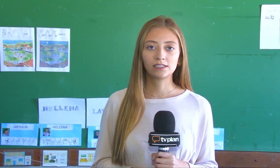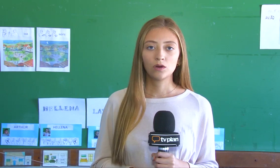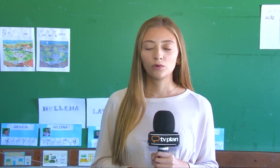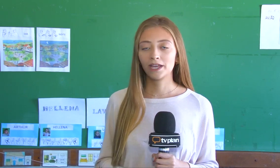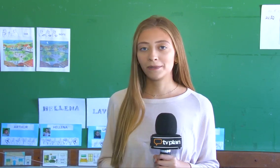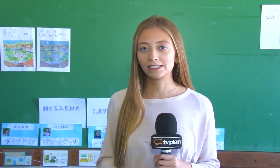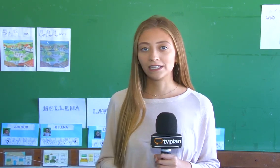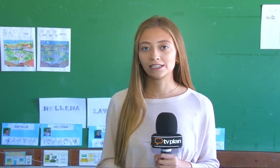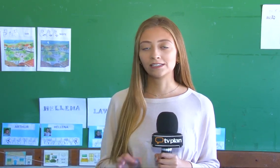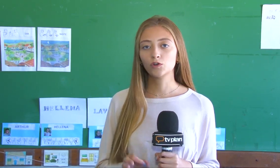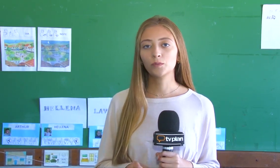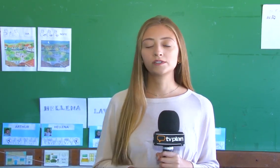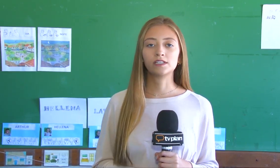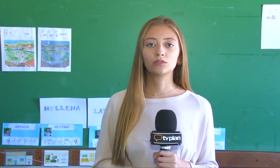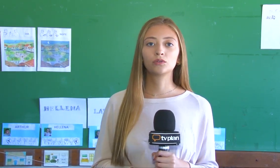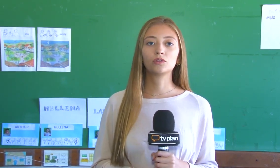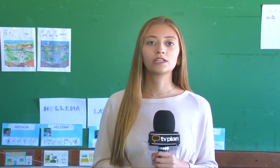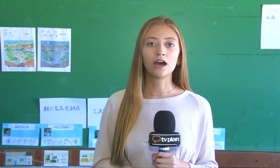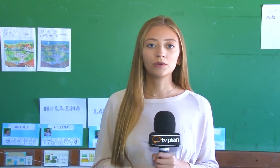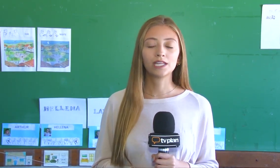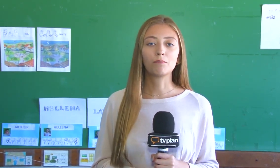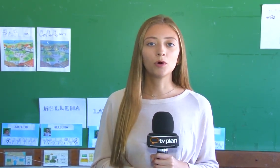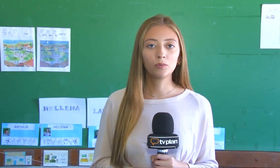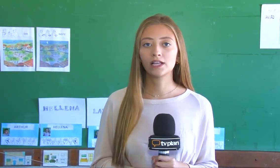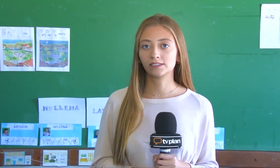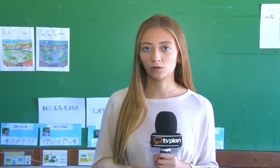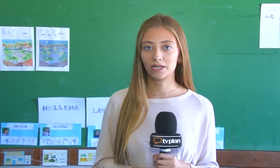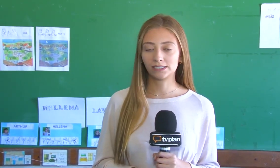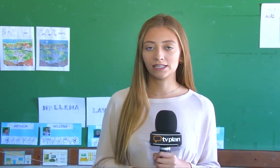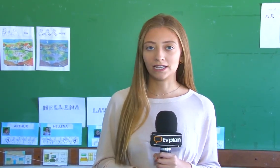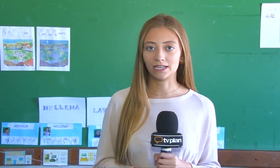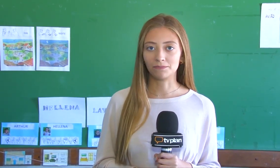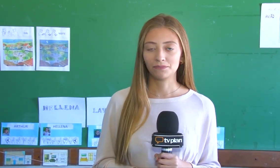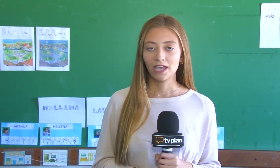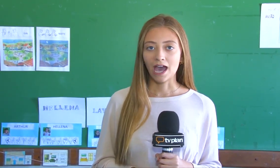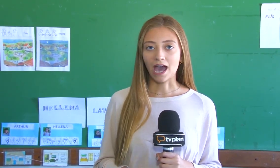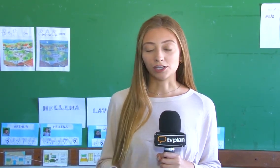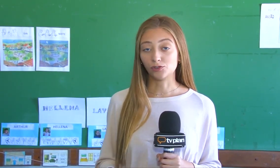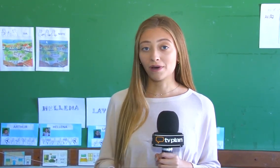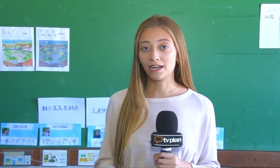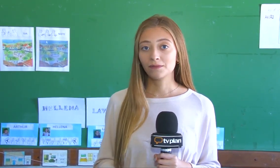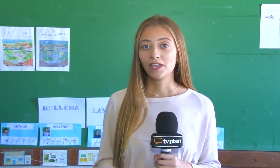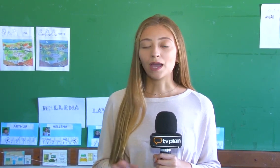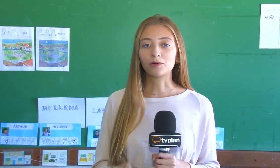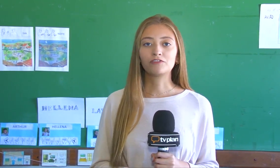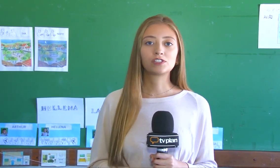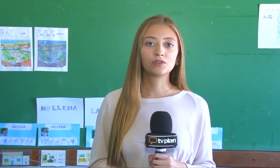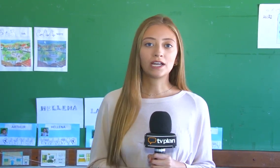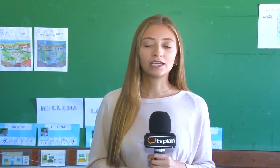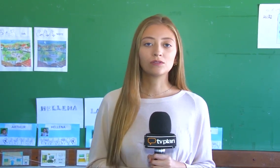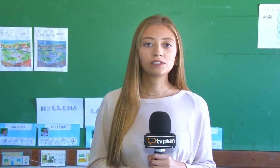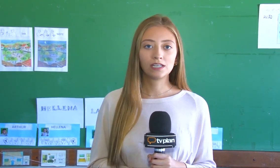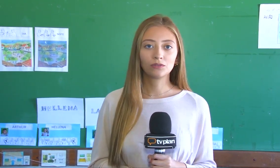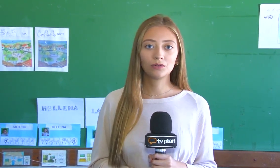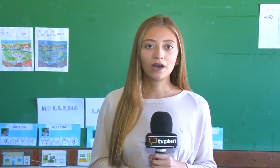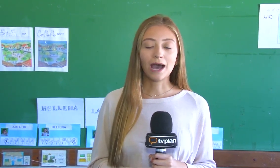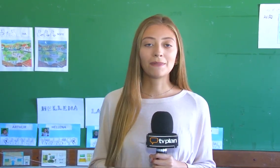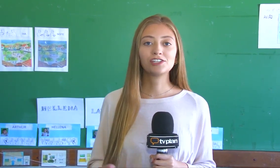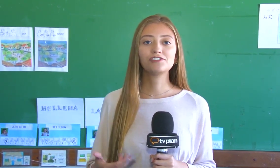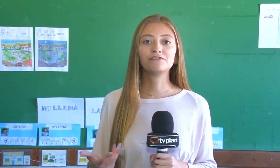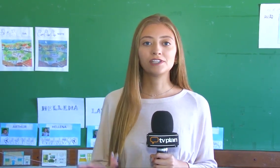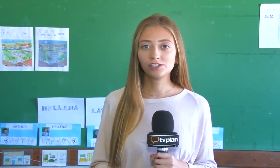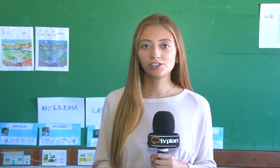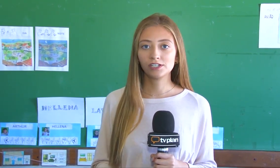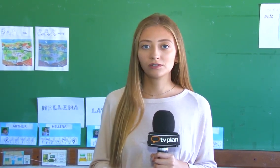surdez, o que representa 5% do total da população brasileira. A Gilmara é professora aqui no centro